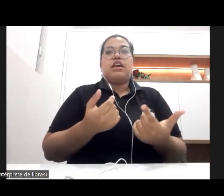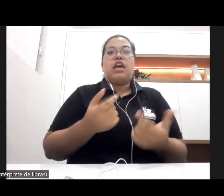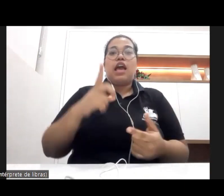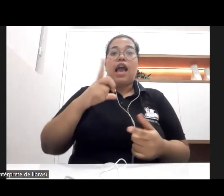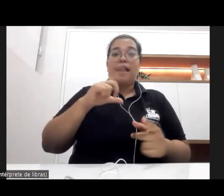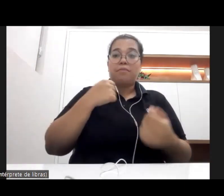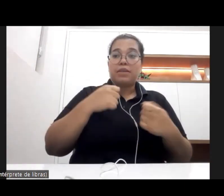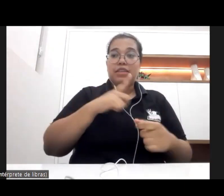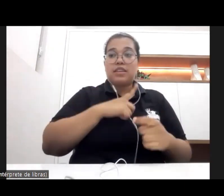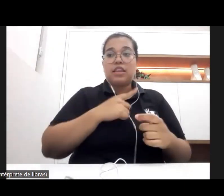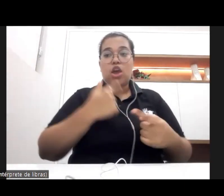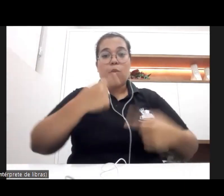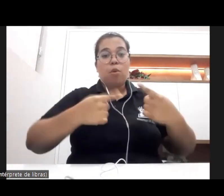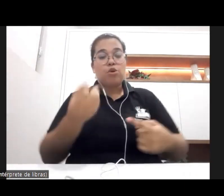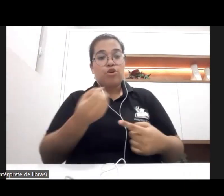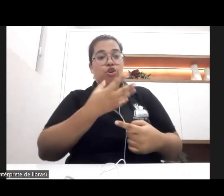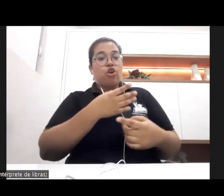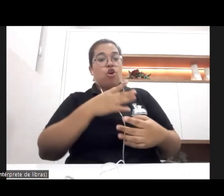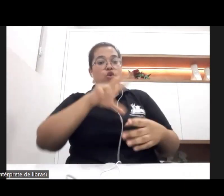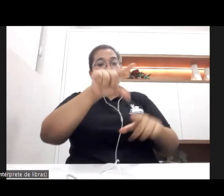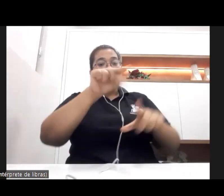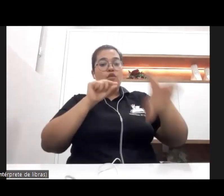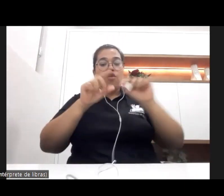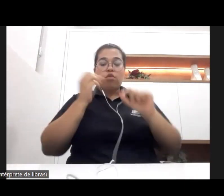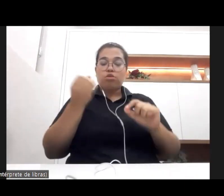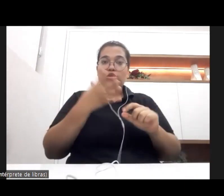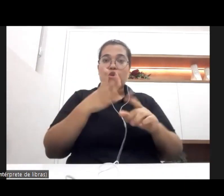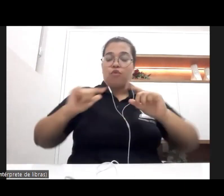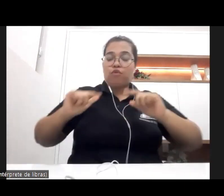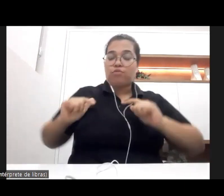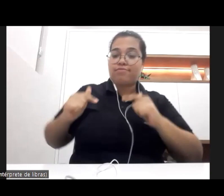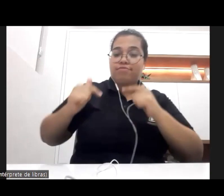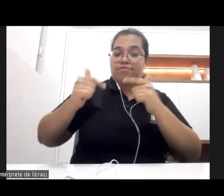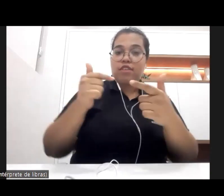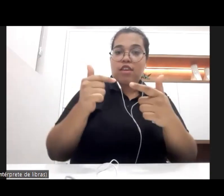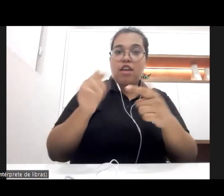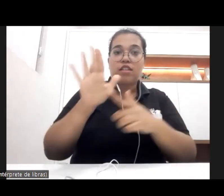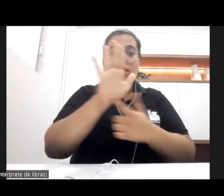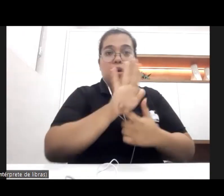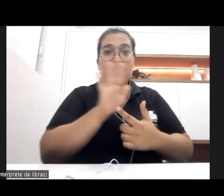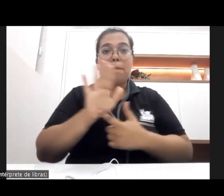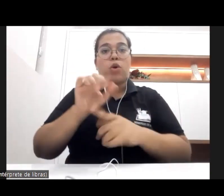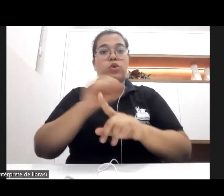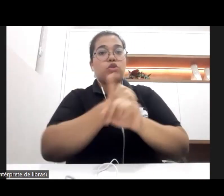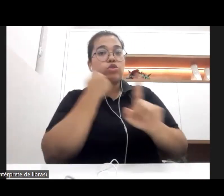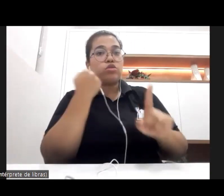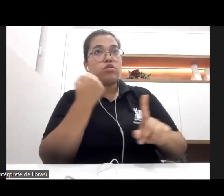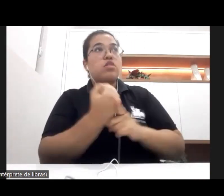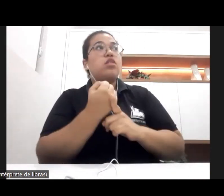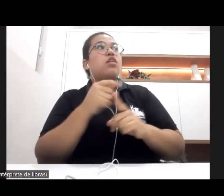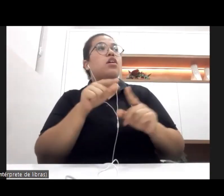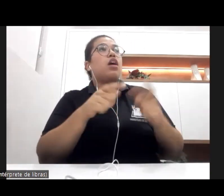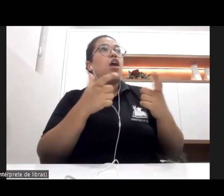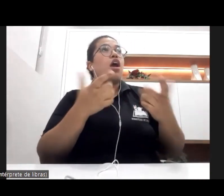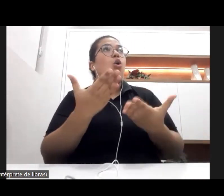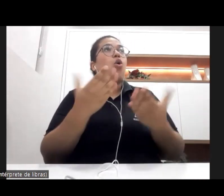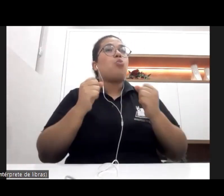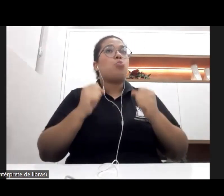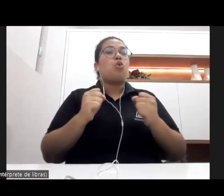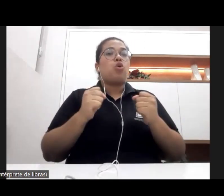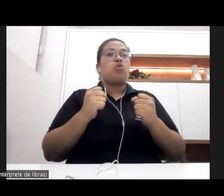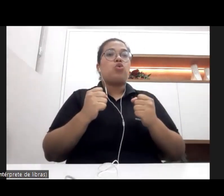um novo recorte no enfrentamento das expressões da questão social, esse campo pode vir a se constituir